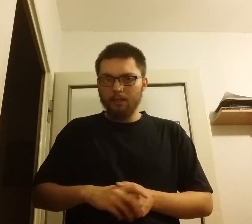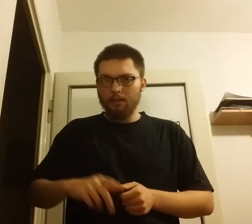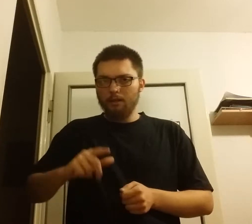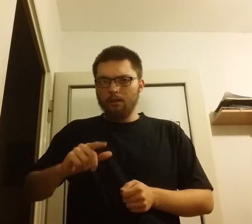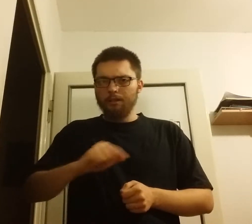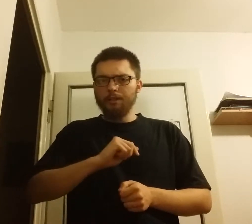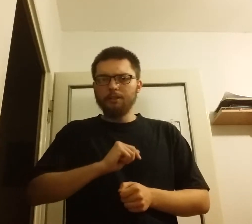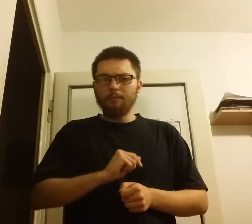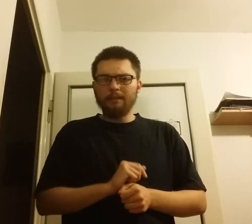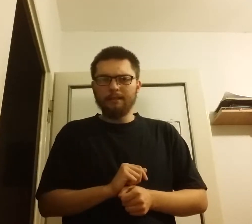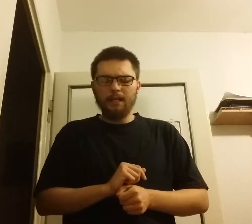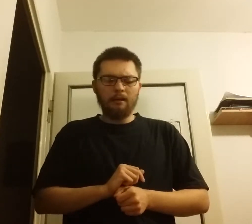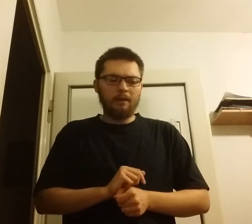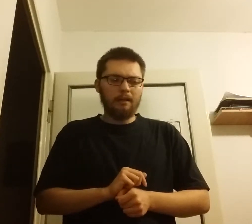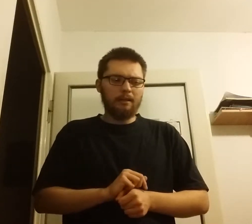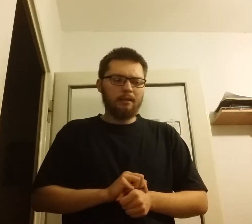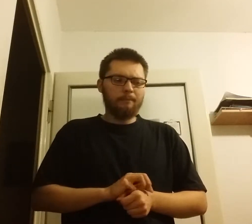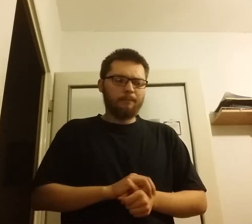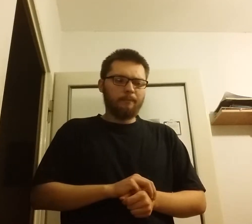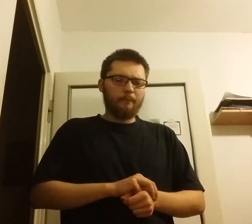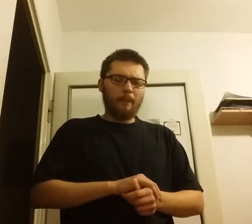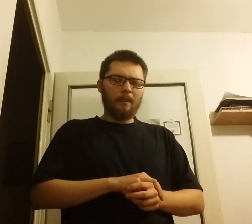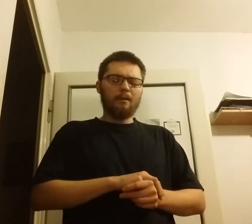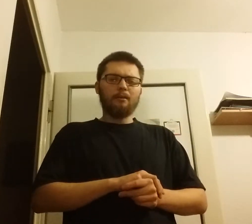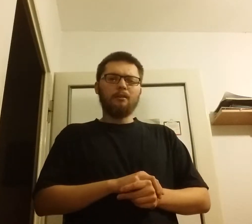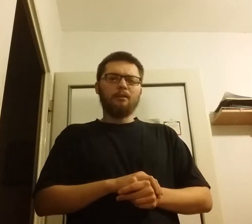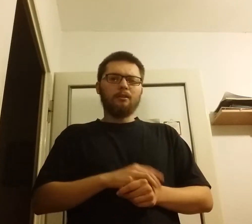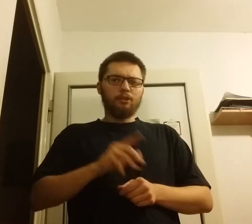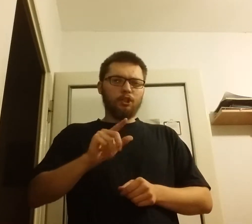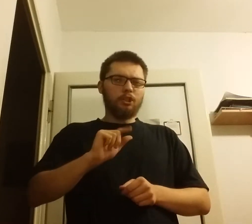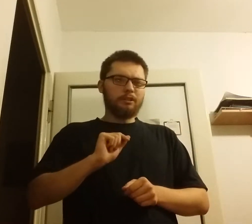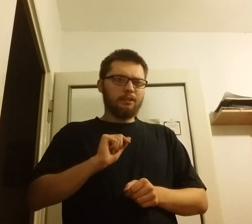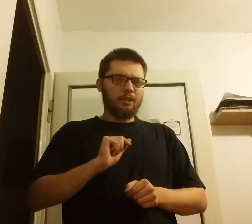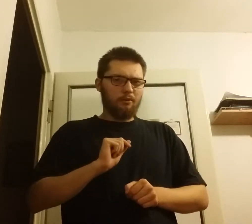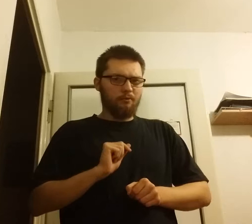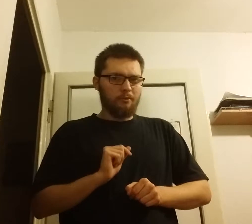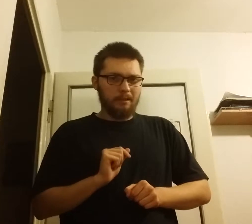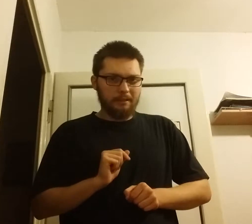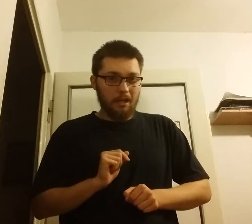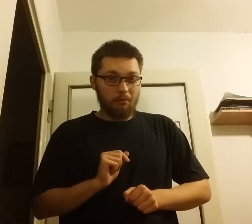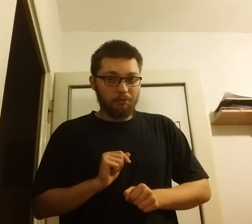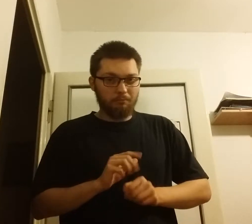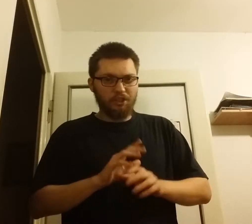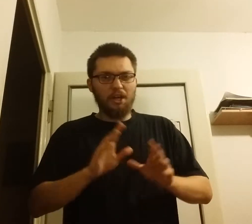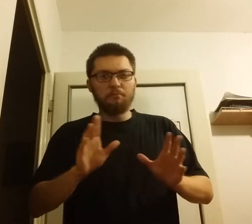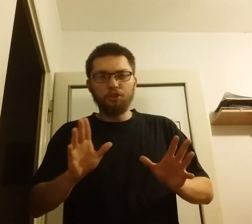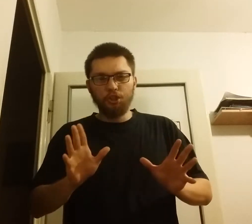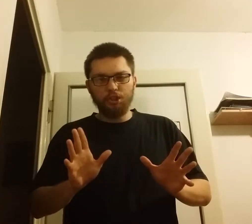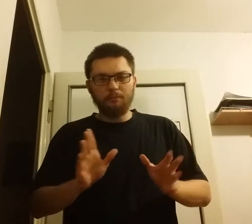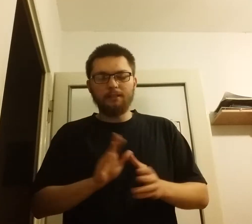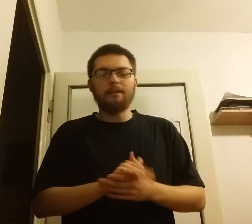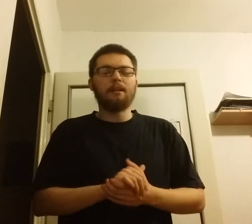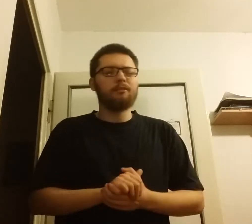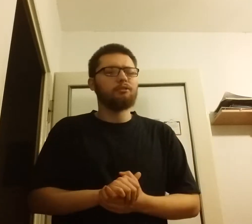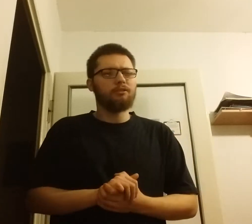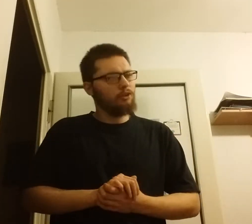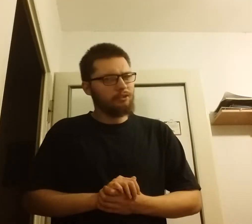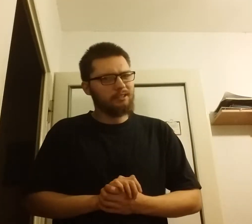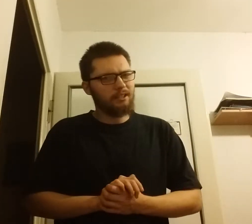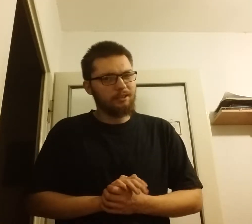inny materiał, ale jeśli chcecie owy materiał o tym tajemniczym generale, który do końca taki